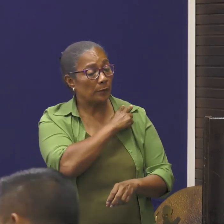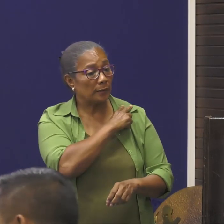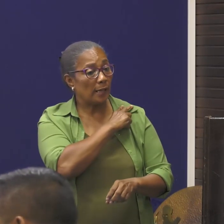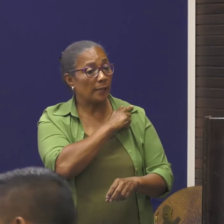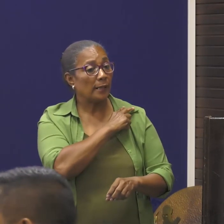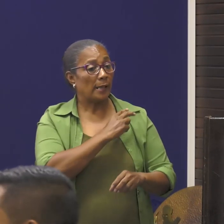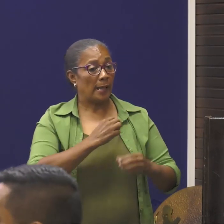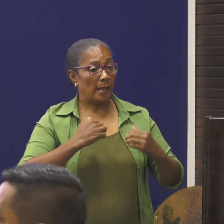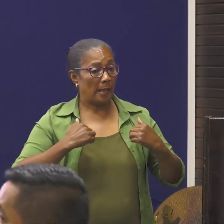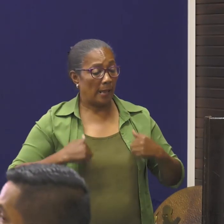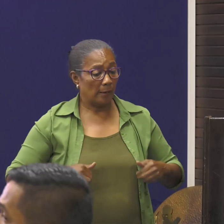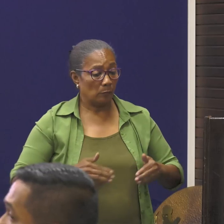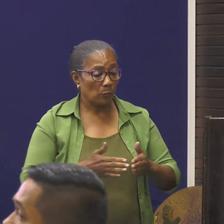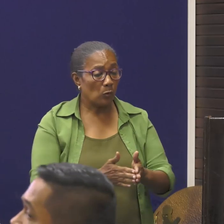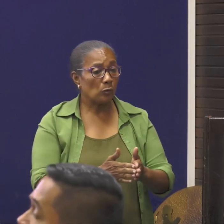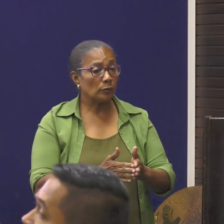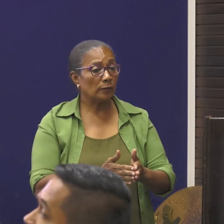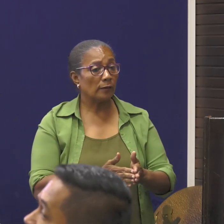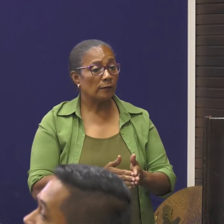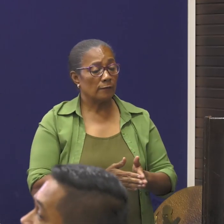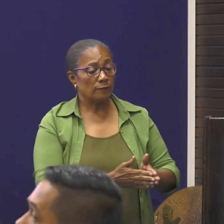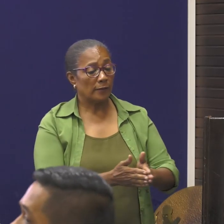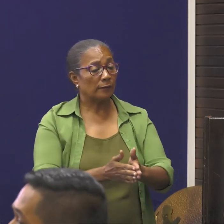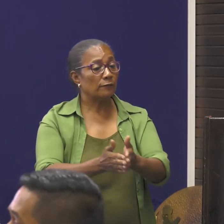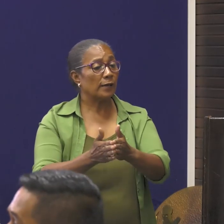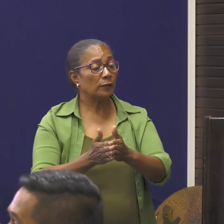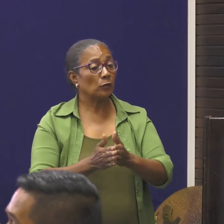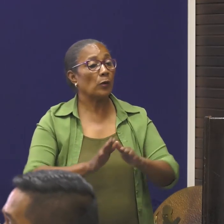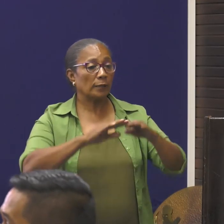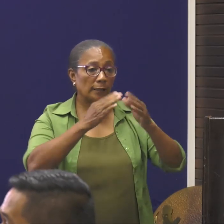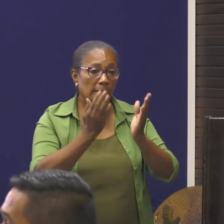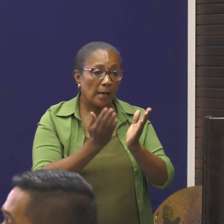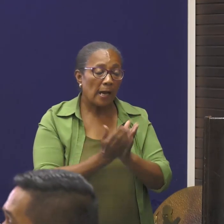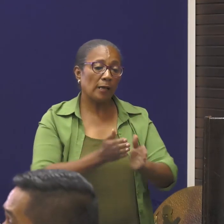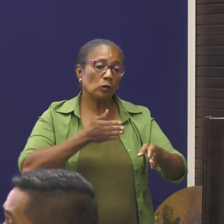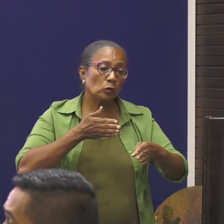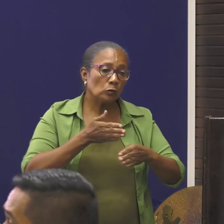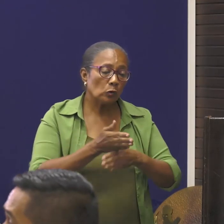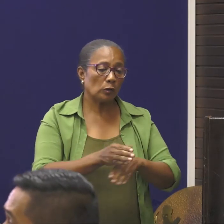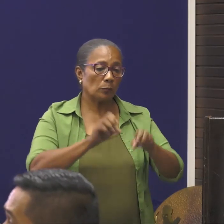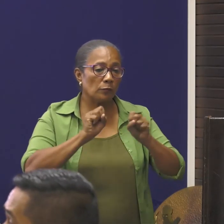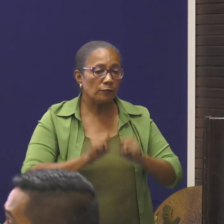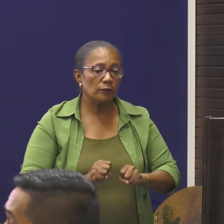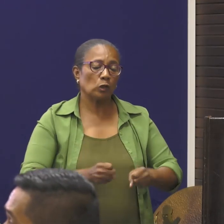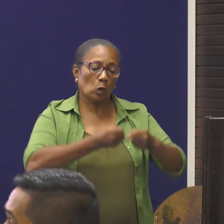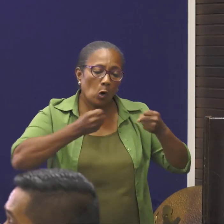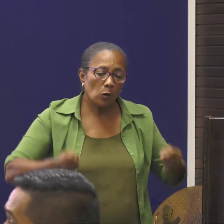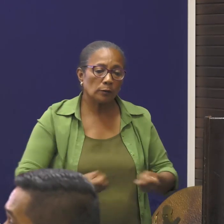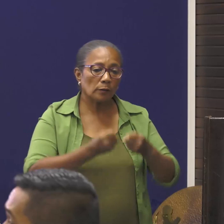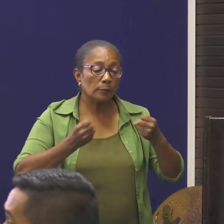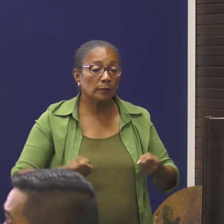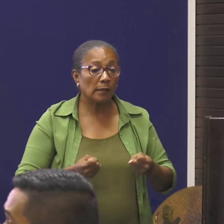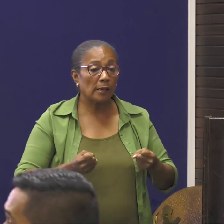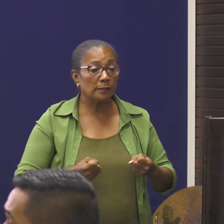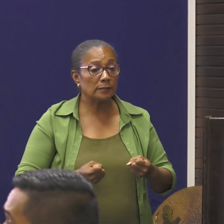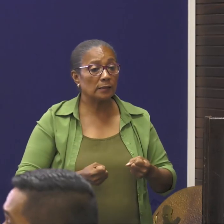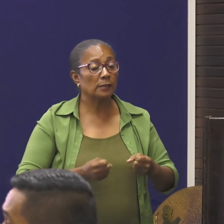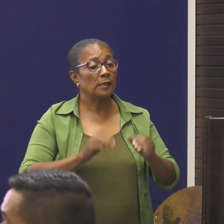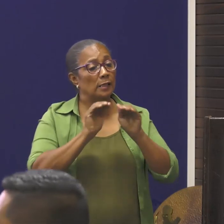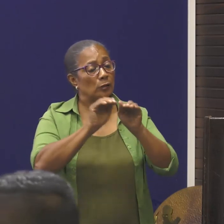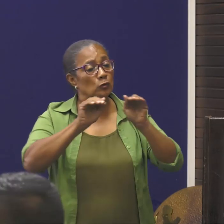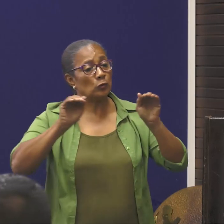bemanningsleden, van de vissersvaartuigen, alle door de bevoegde autoriteiten, uitgevaardigde